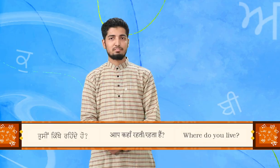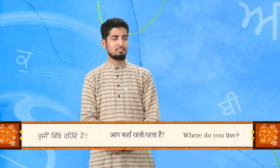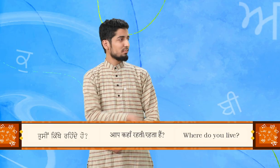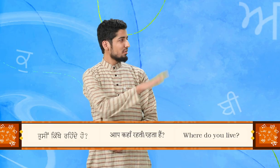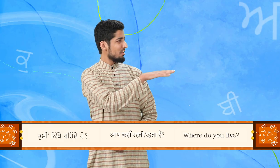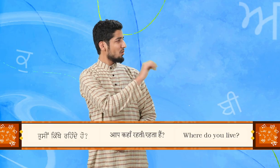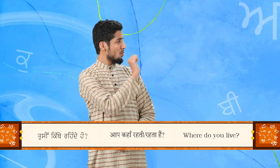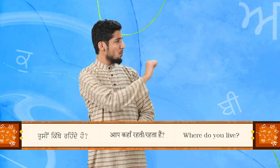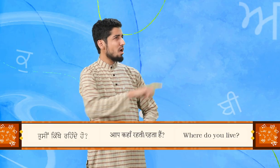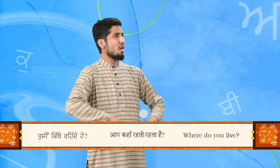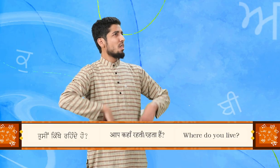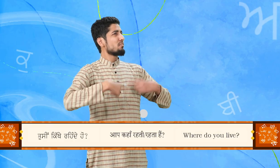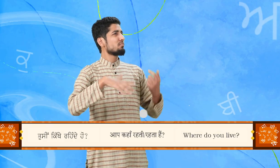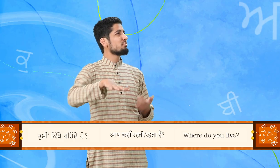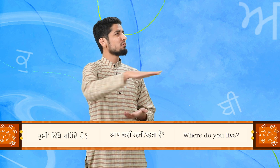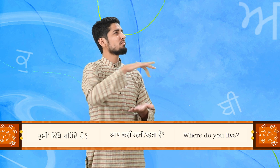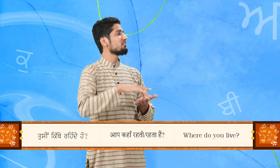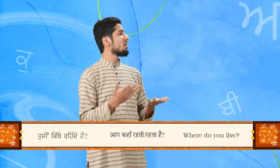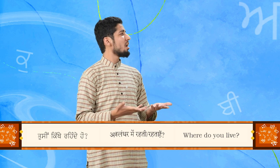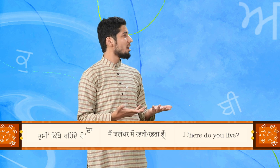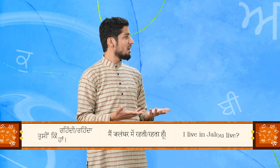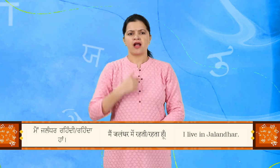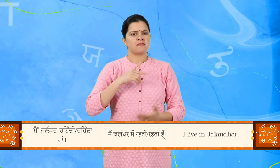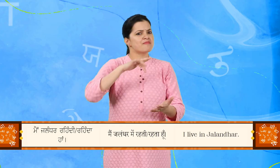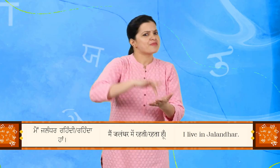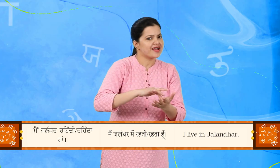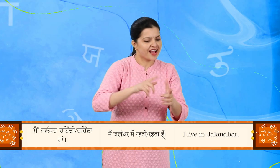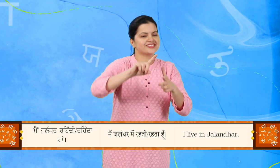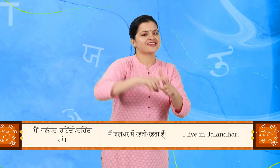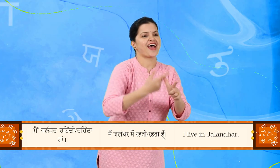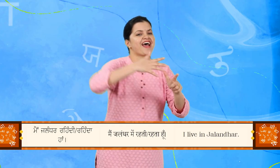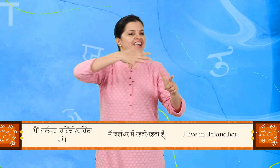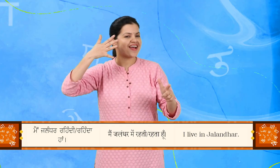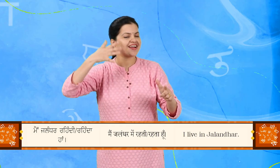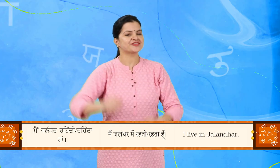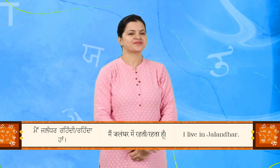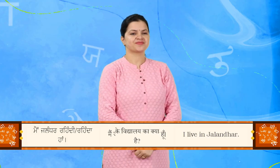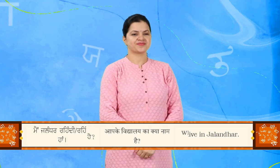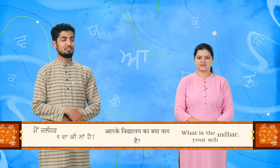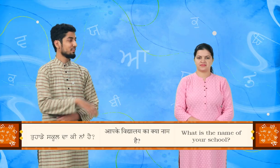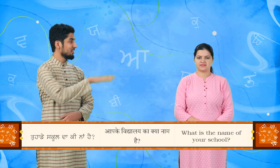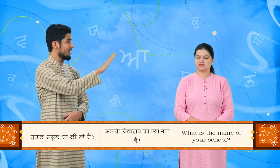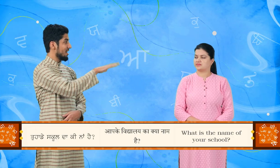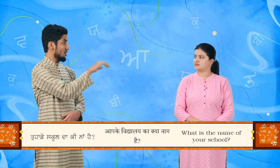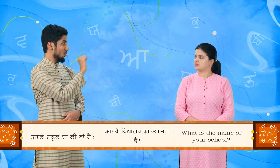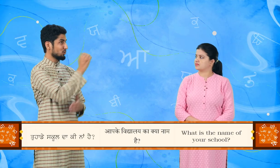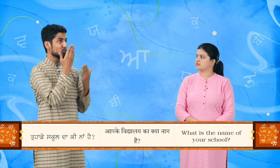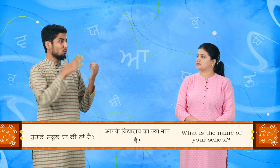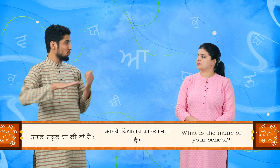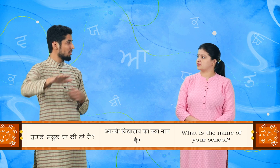तुसी कित्थे रहन दे हो? मैं जलंदर रहन दी हाँ तोड़े स्कूल दा की नाँ